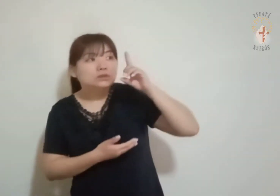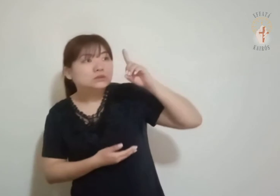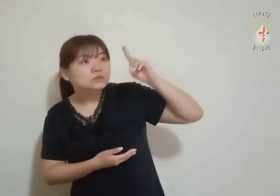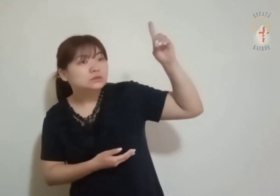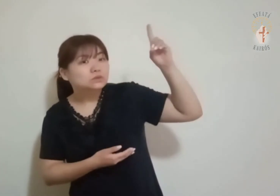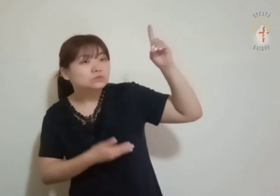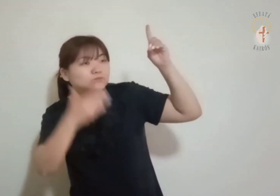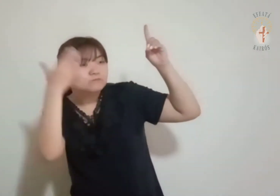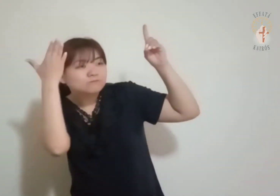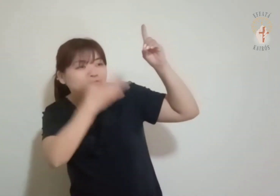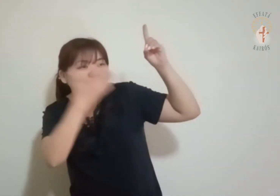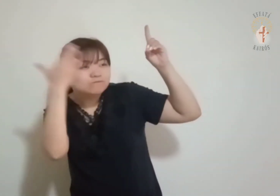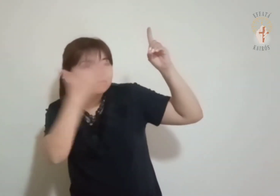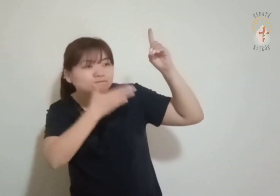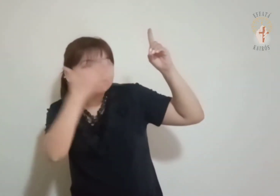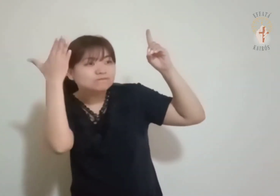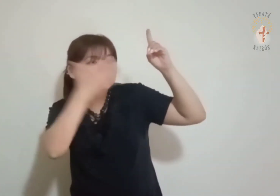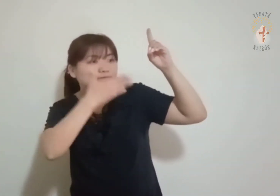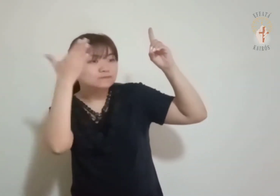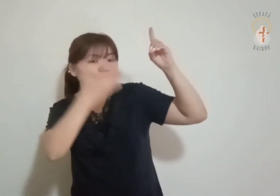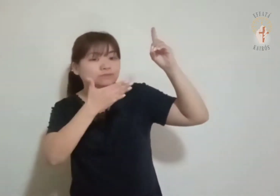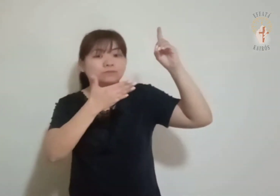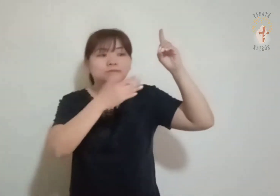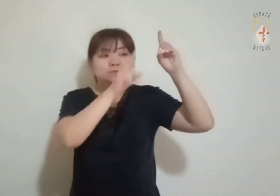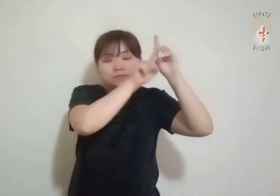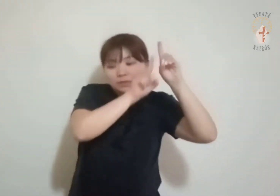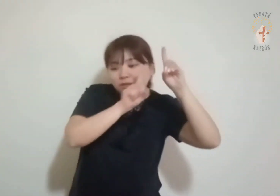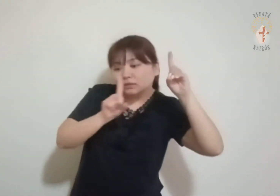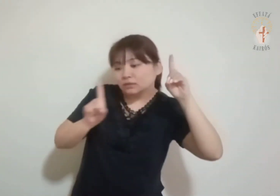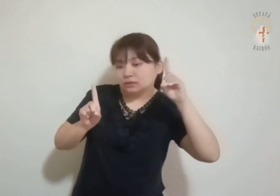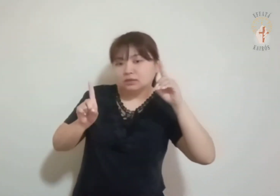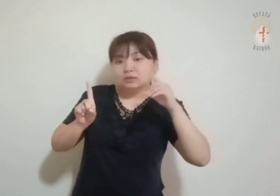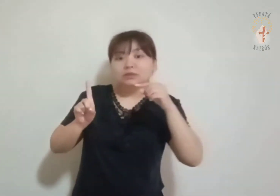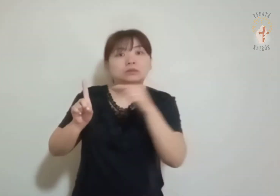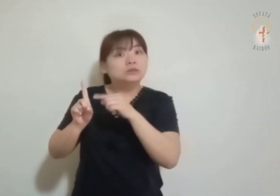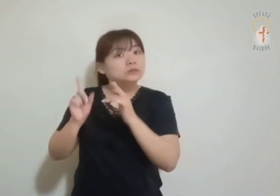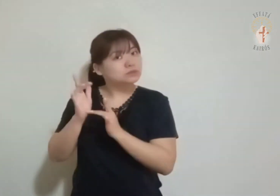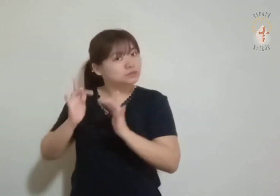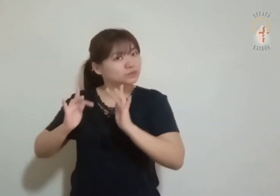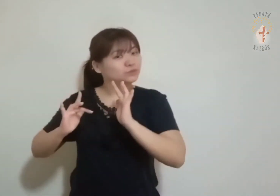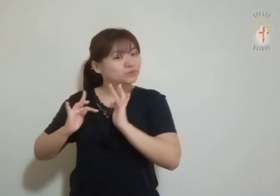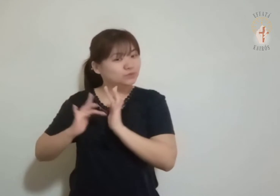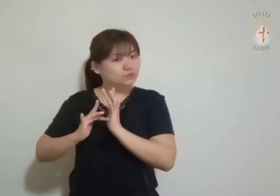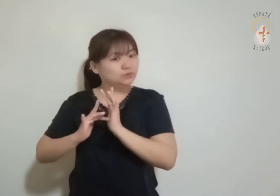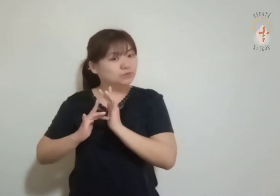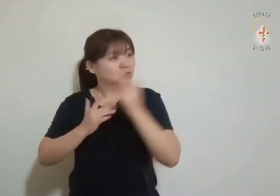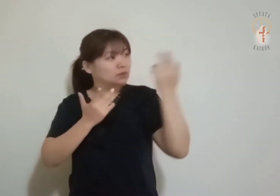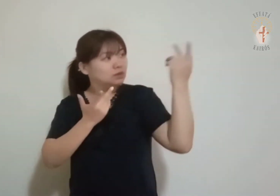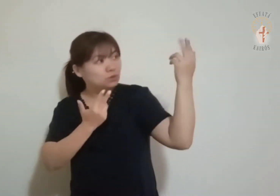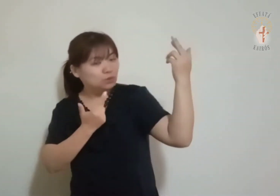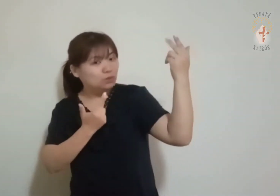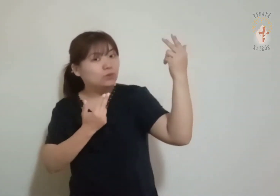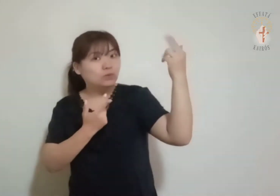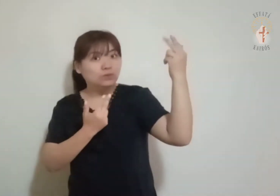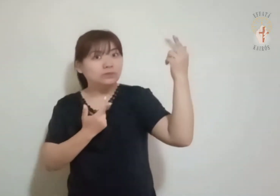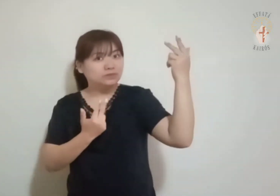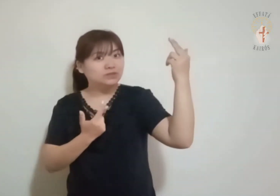Cristo é a imagem do Deus invisível,